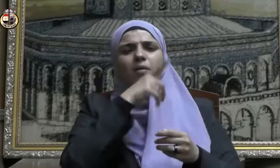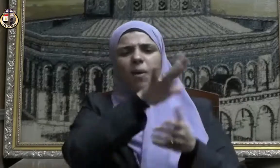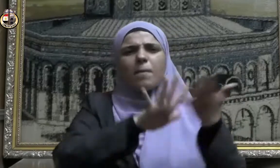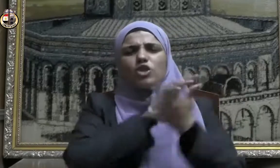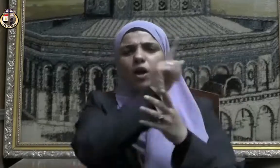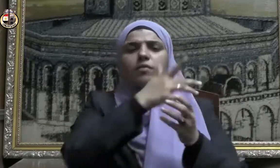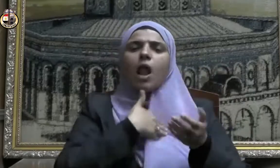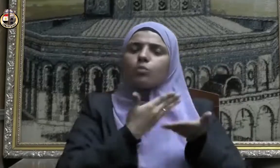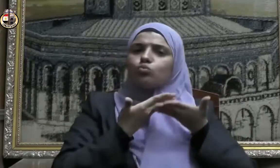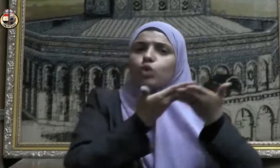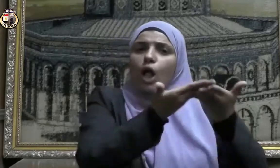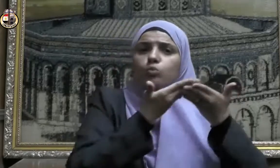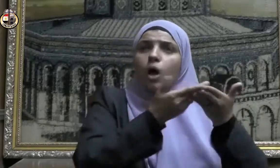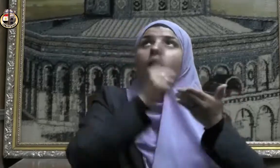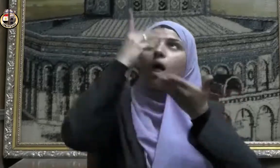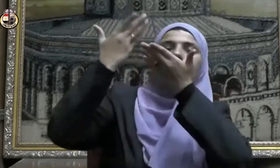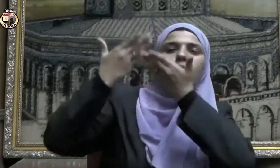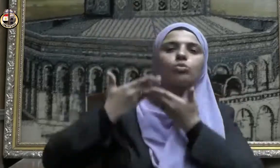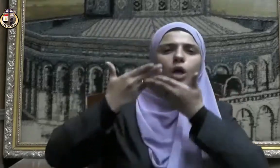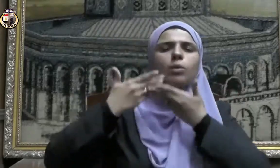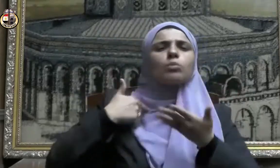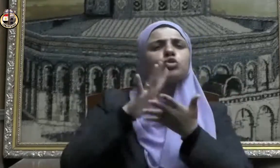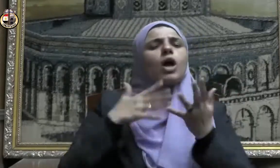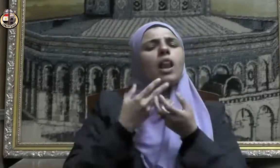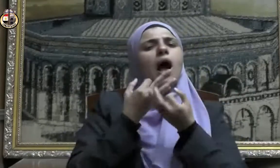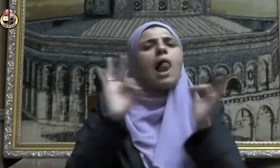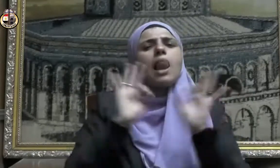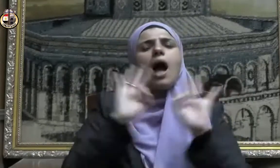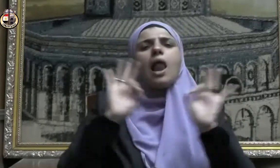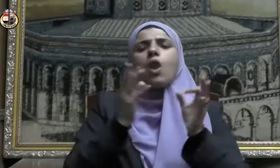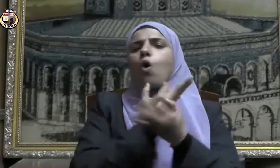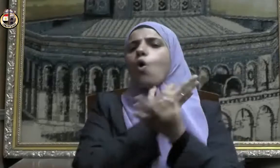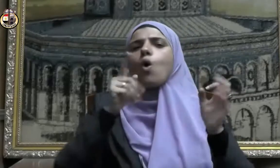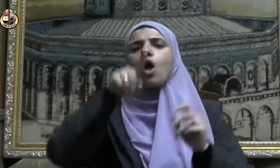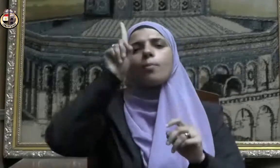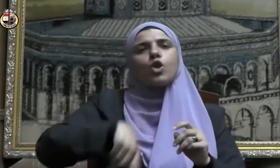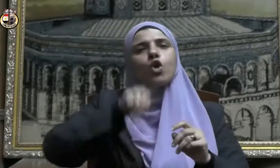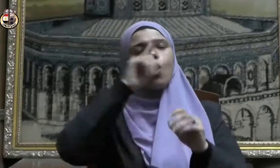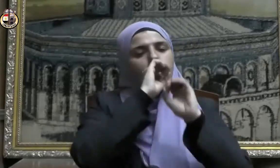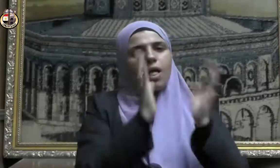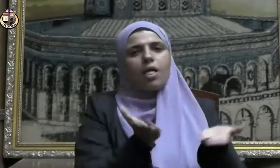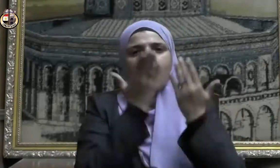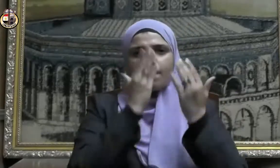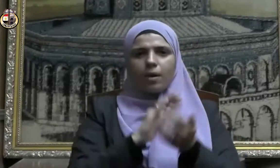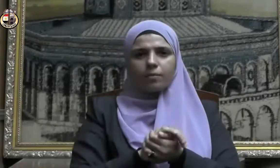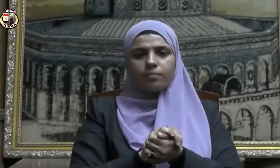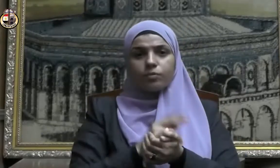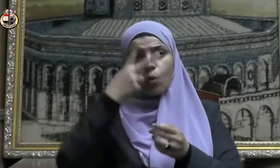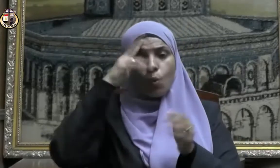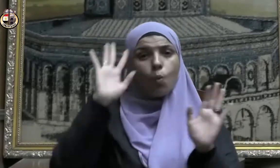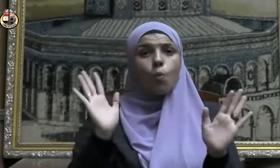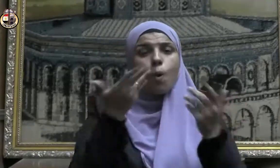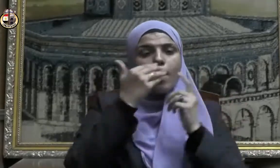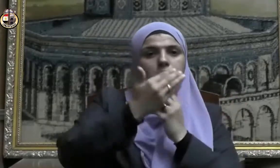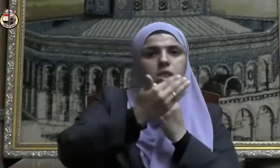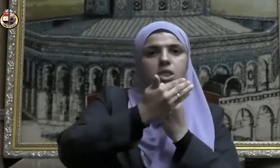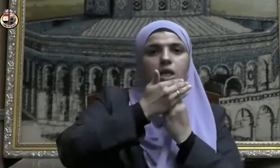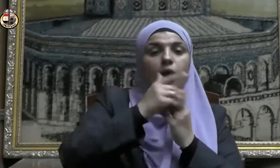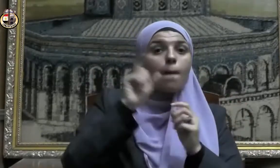كربة فرج الله عنه كربة من كربات يوم القيامة ومن ستر مسلما